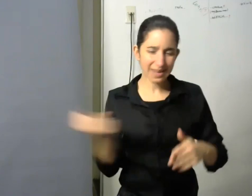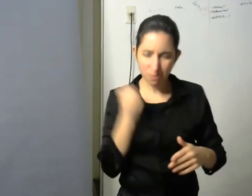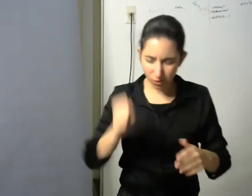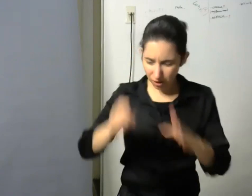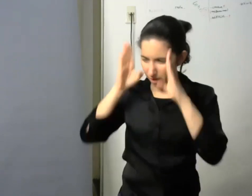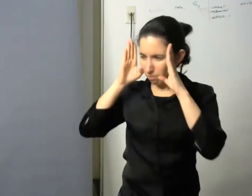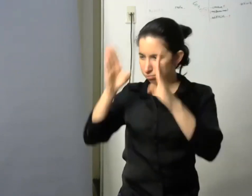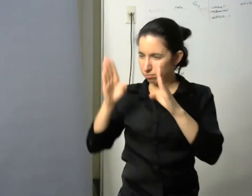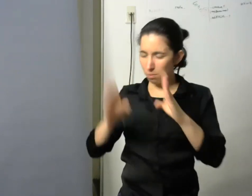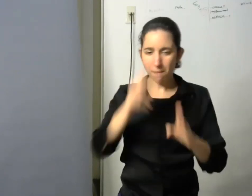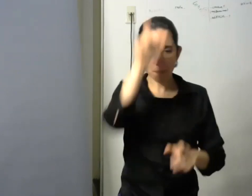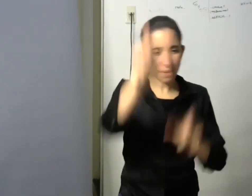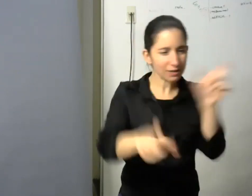persona el relato en general